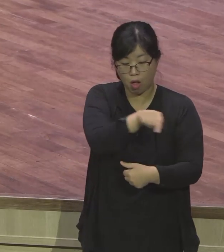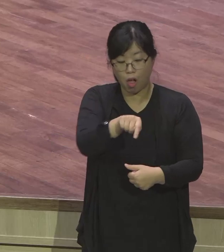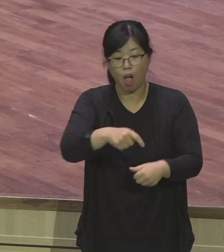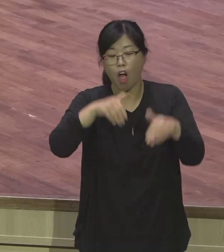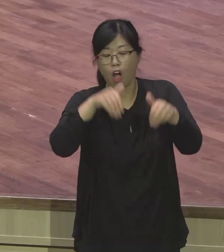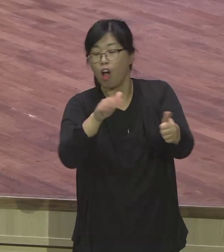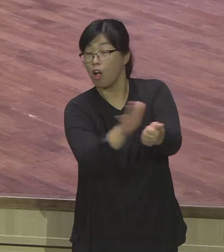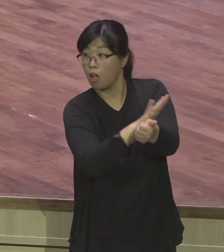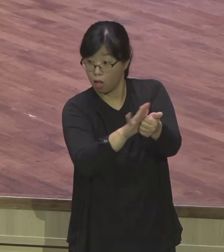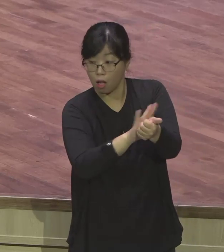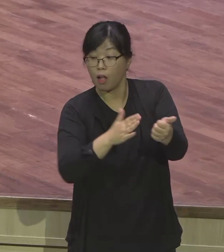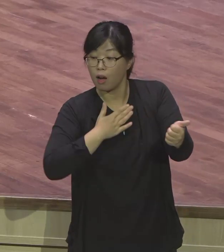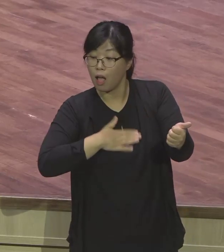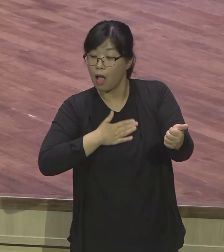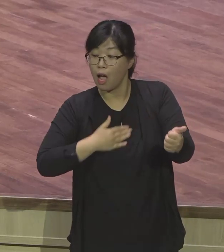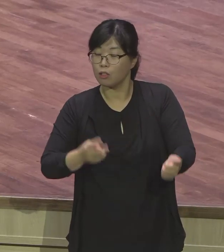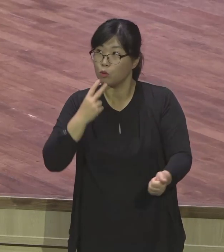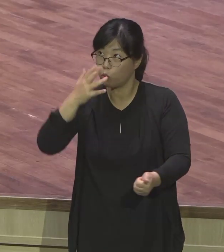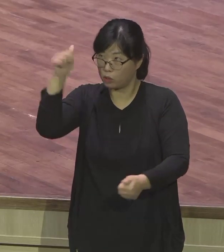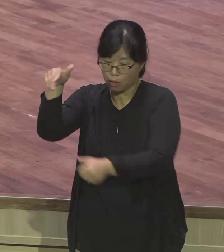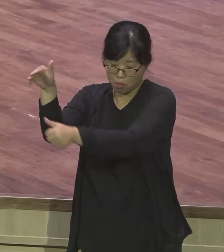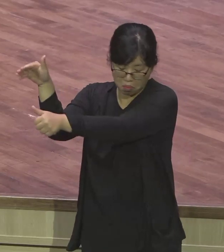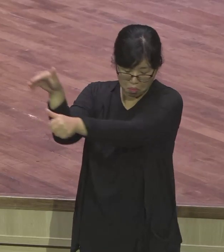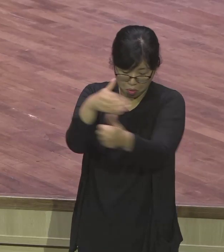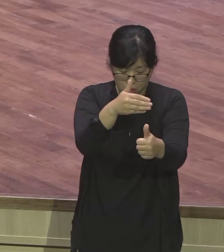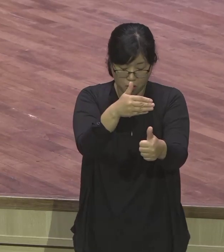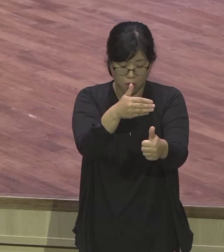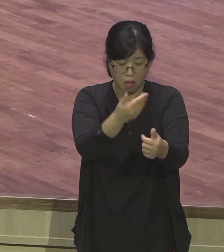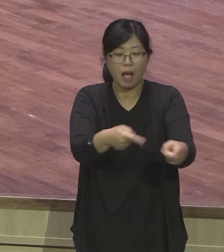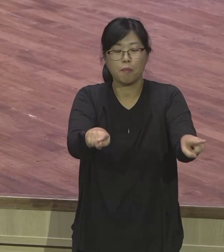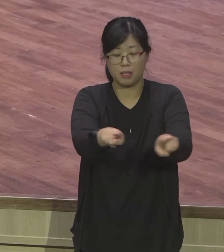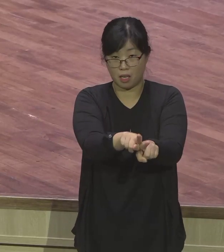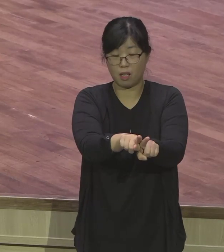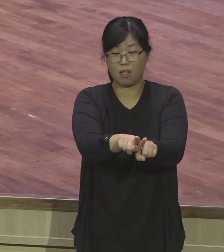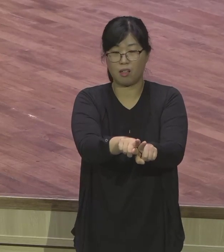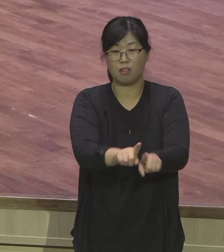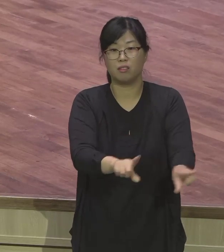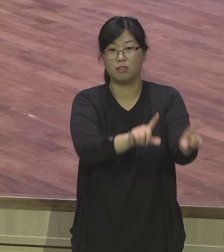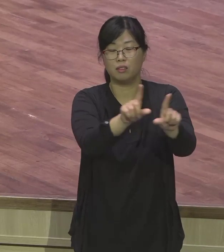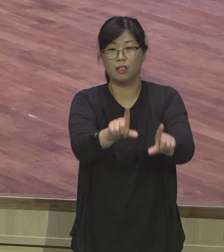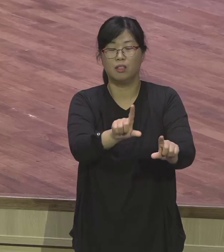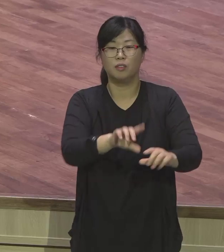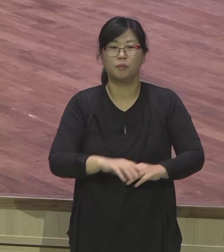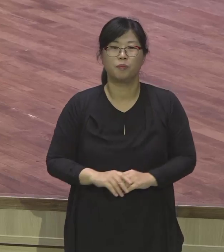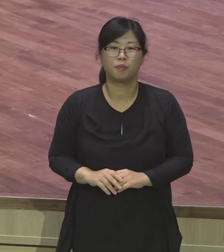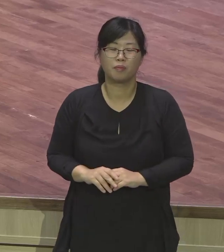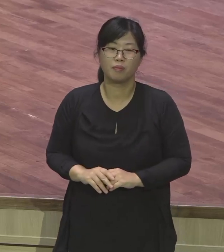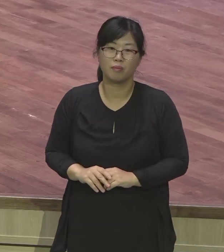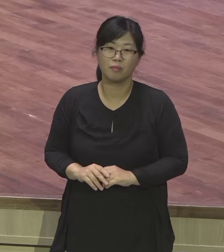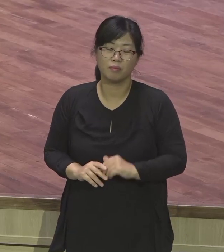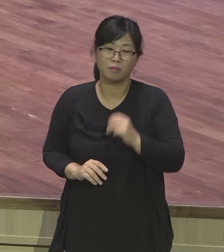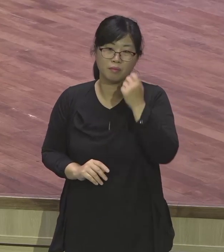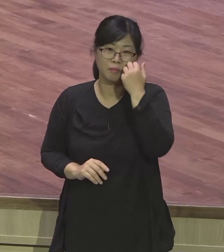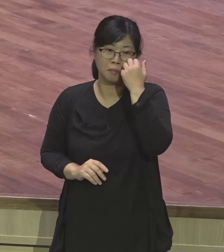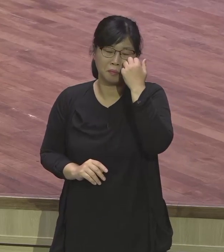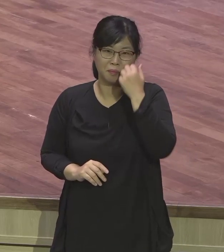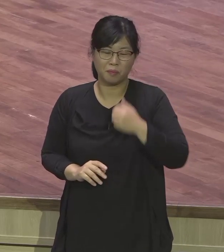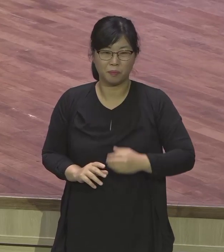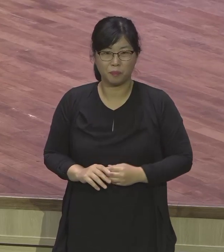신뢰가 변함없다는 증거예요. 거기서 감옥에서도 그렇게 관심을 가져 신뢰를 했습니다. 자,